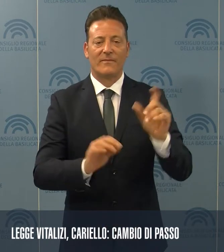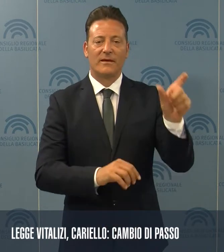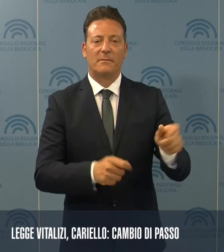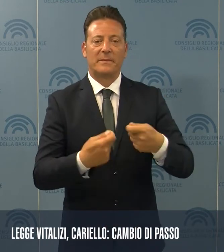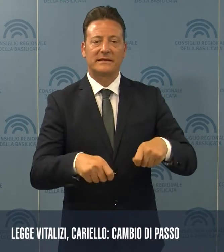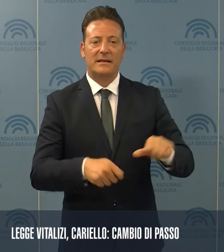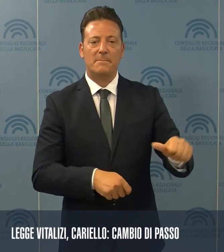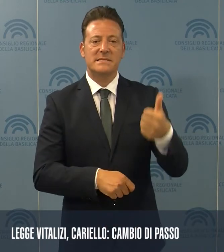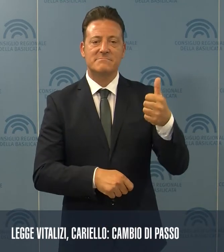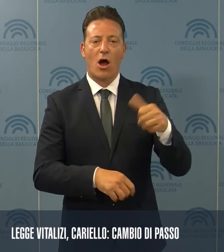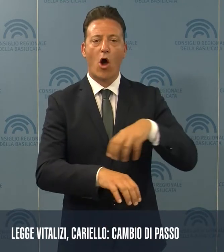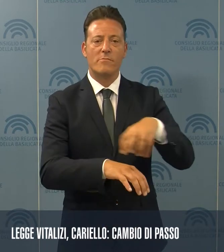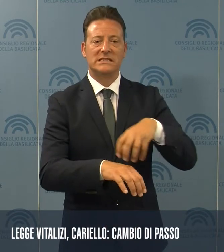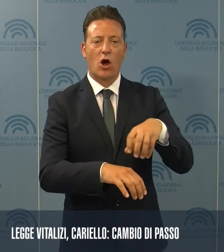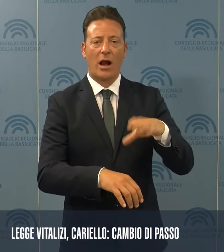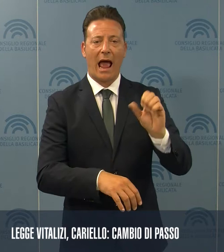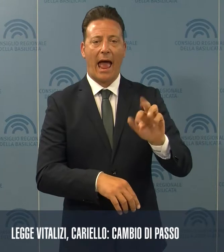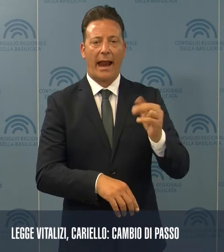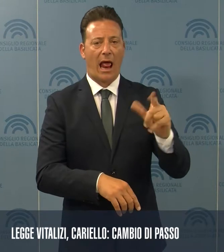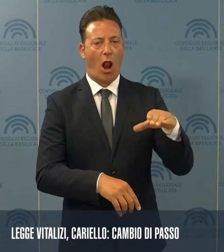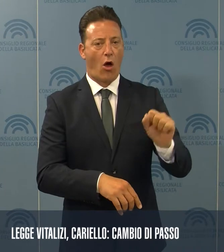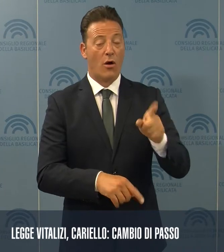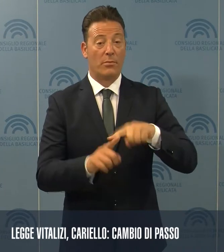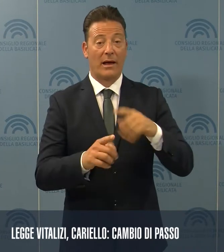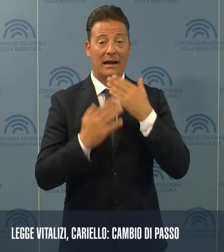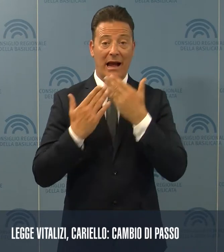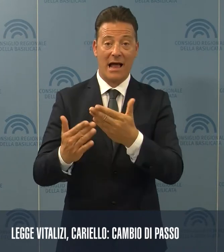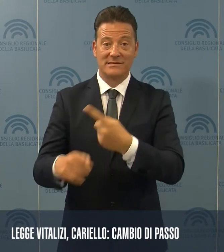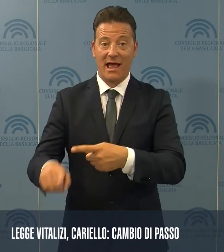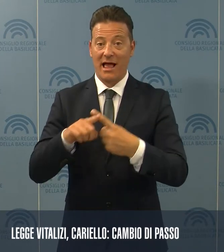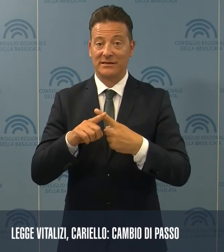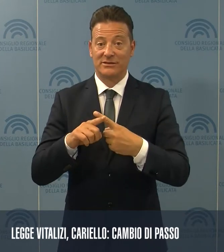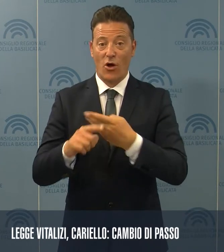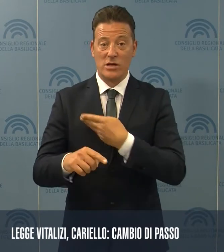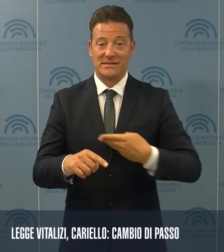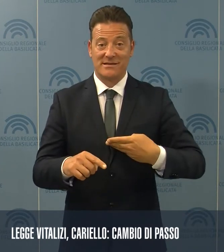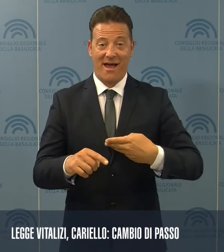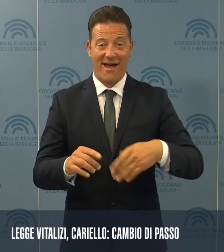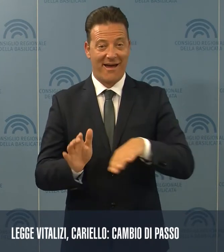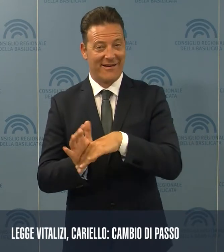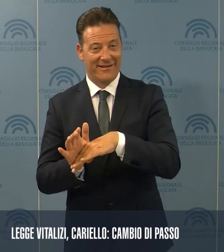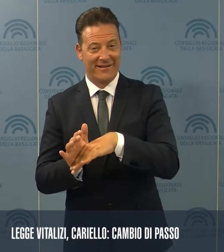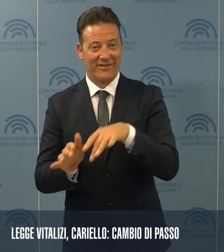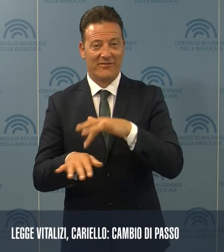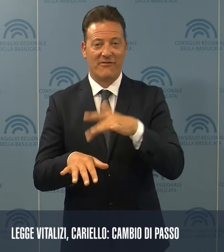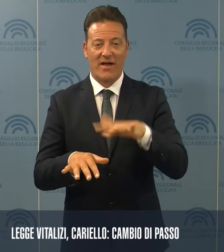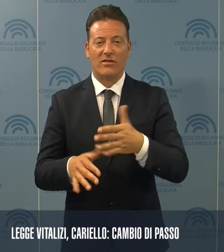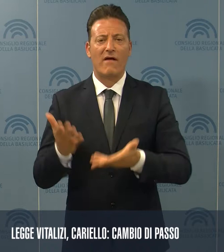della Prima Commissione Cariello, che ringrazia gli ex consiglieri regionali che hanno espresso un giudizio positivo